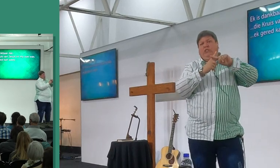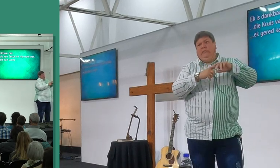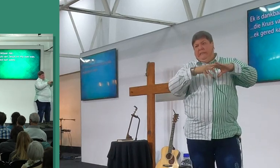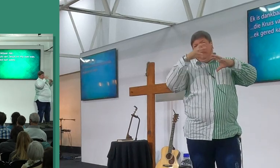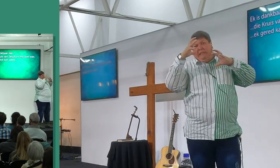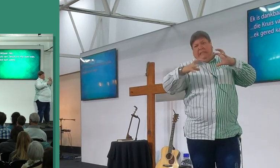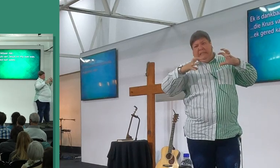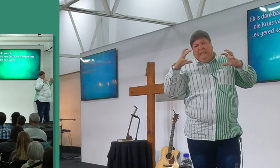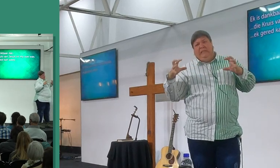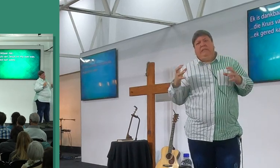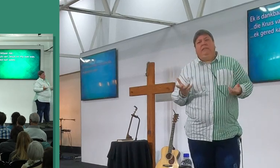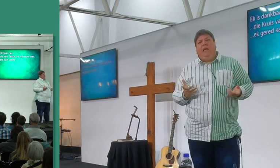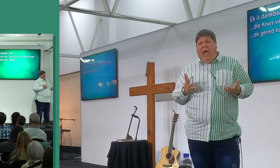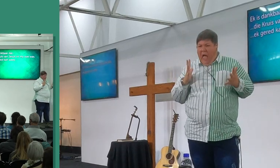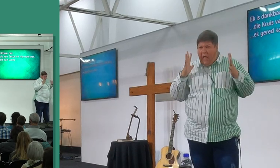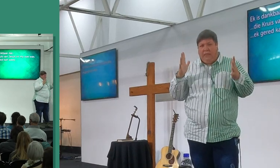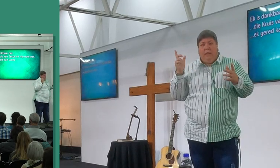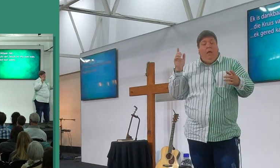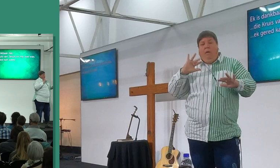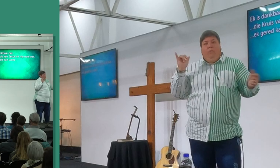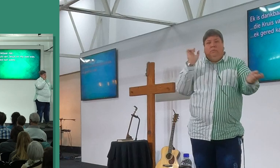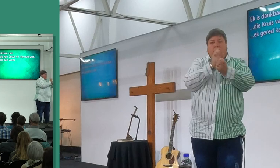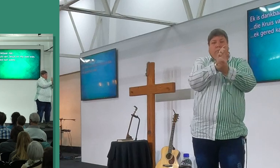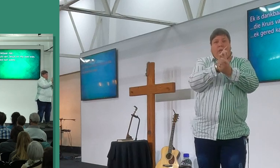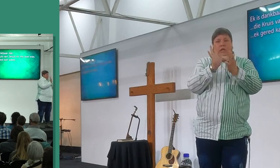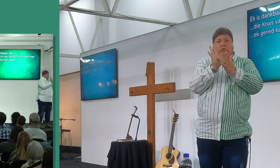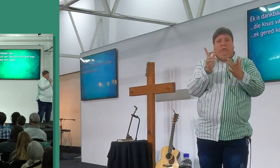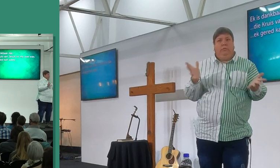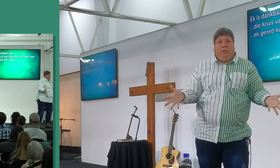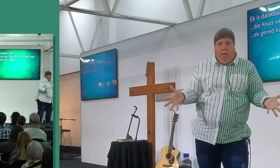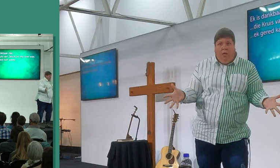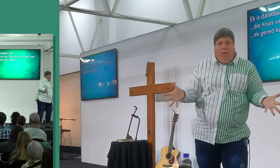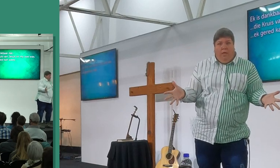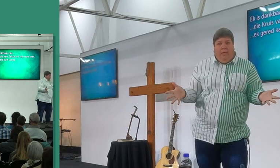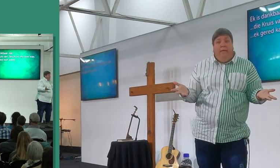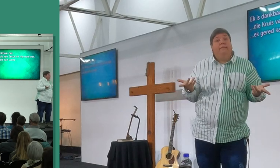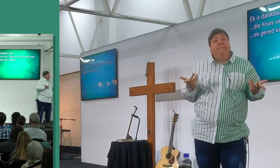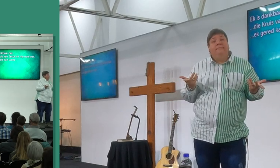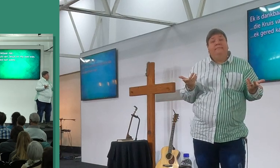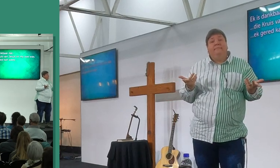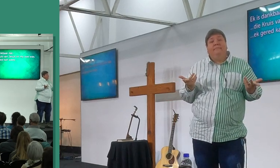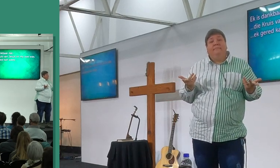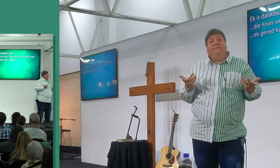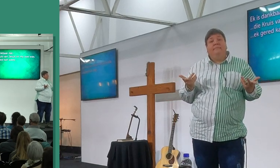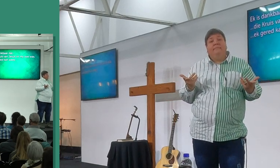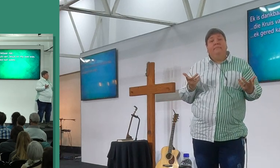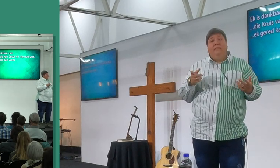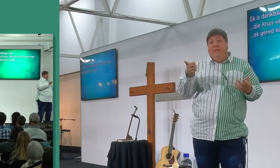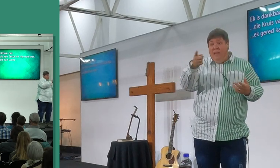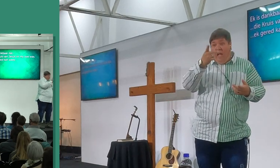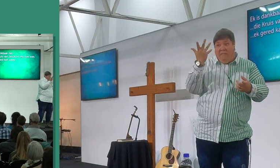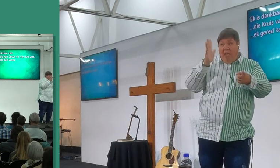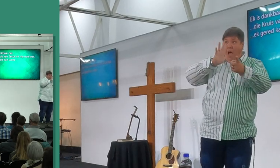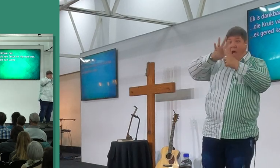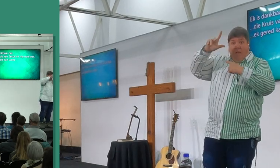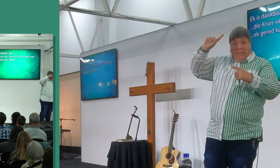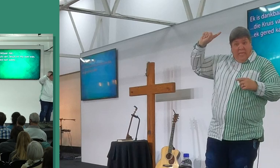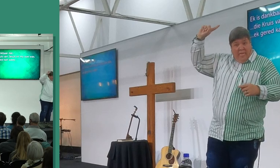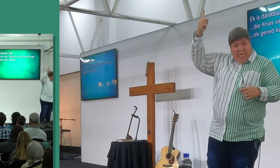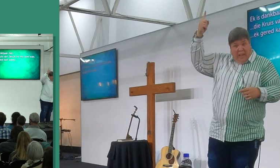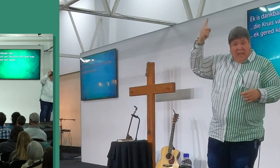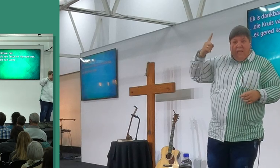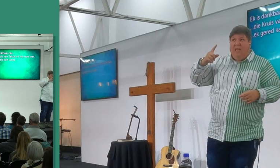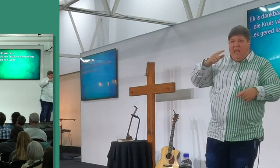toe hy verder grabe, hy ontmoet Jesus, en wat gebeur toe, dit is die probleem, ons wat die heren haad, en anhou